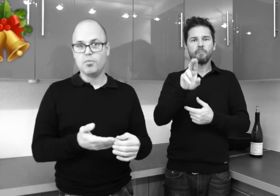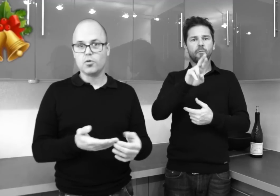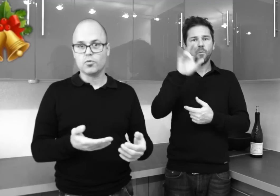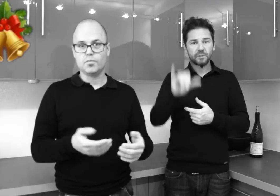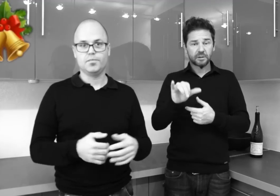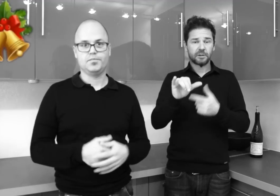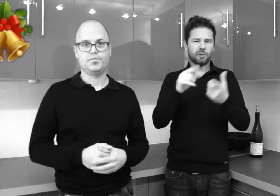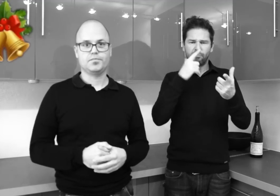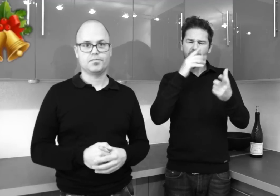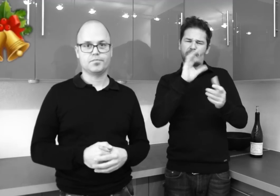Porto.